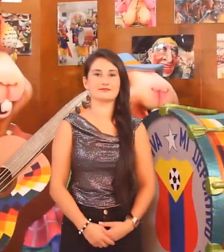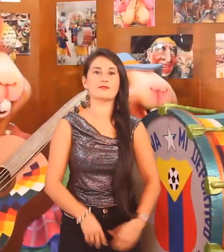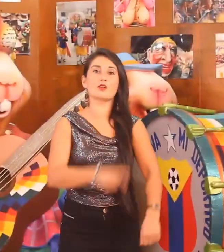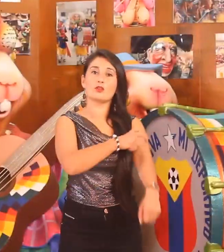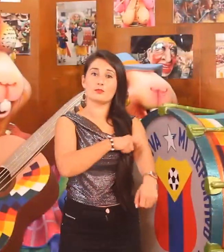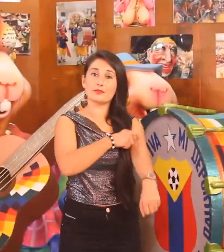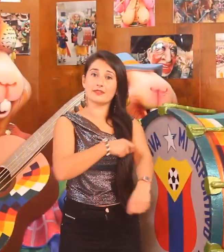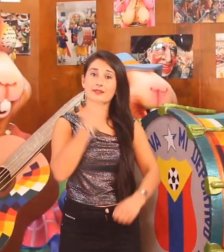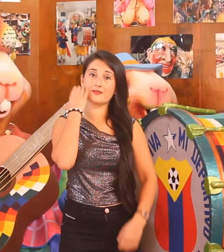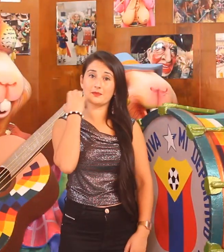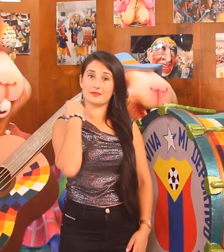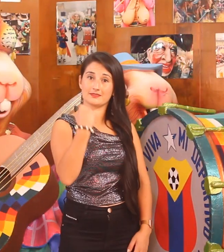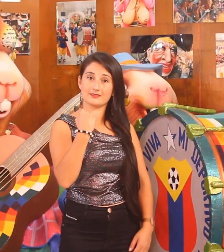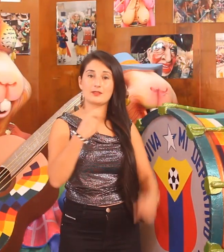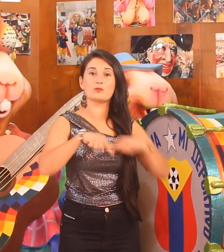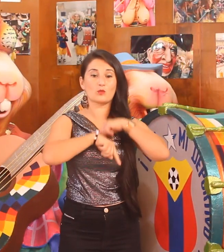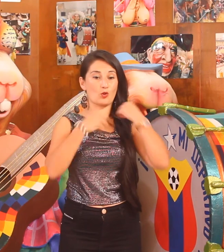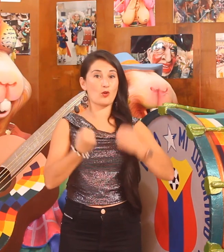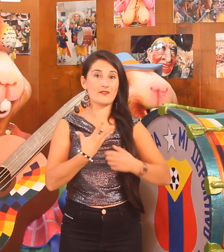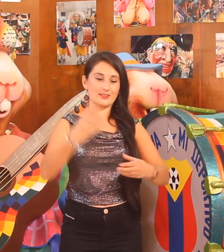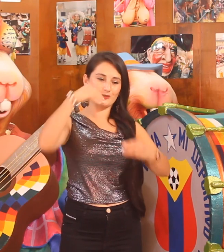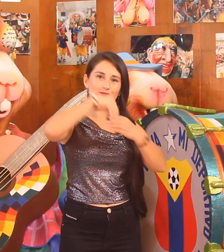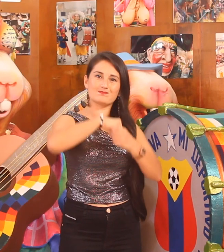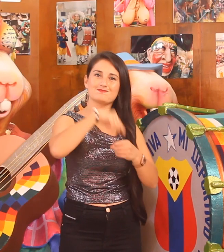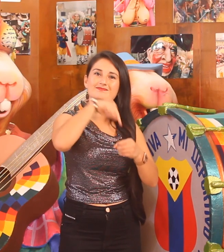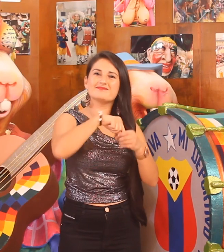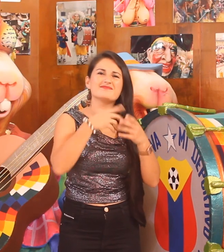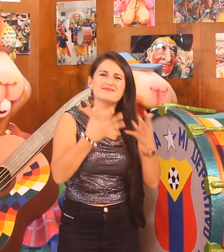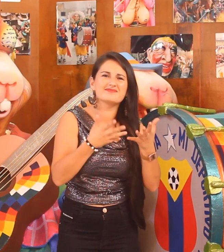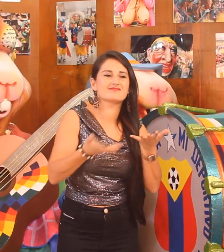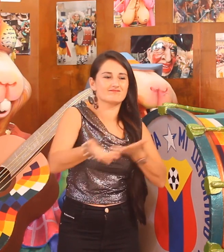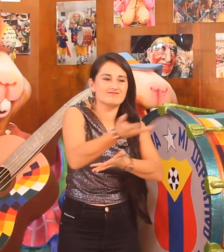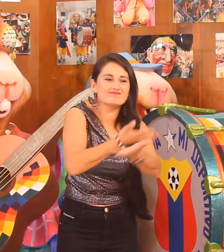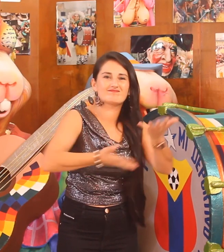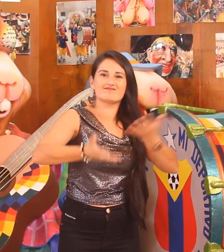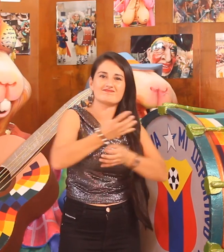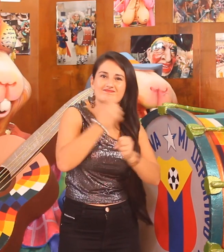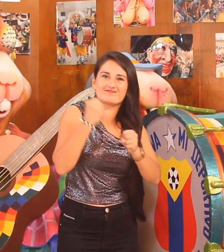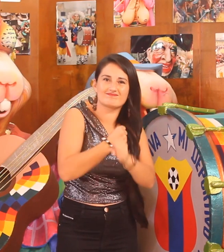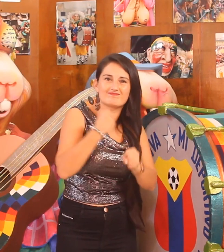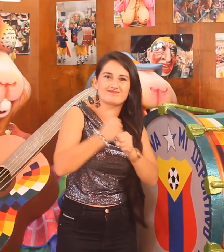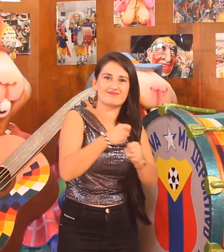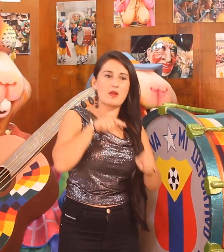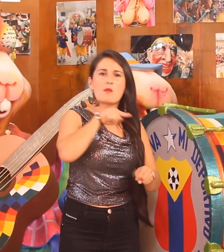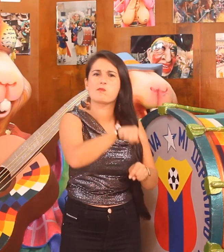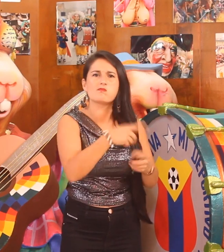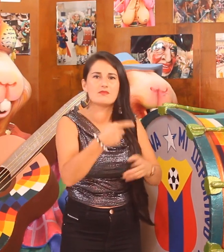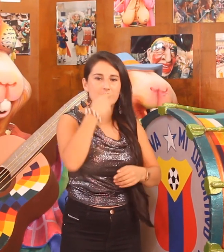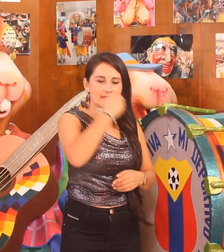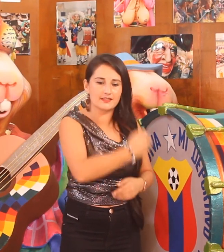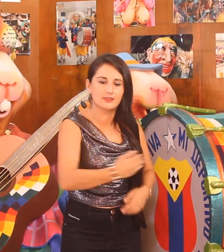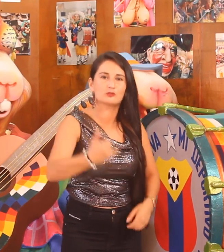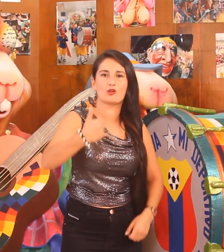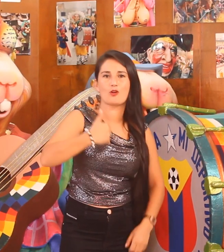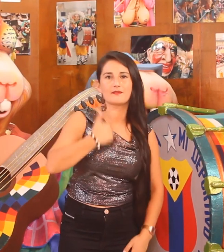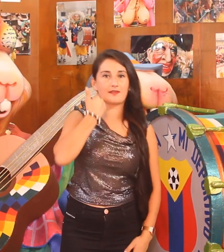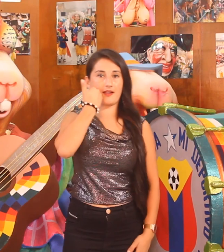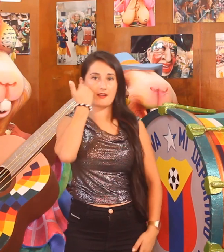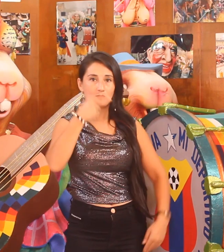Al interior del Comité Feminista de JuvenSor, trabajamos con niñas, jóvenes y adultas, enfocándonos en charlas que motiven la